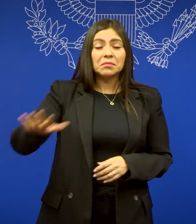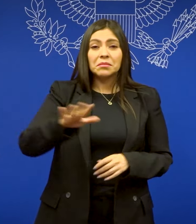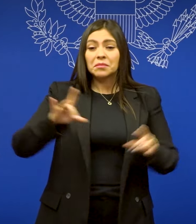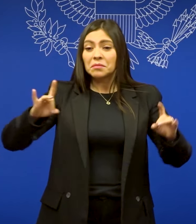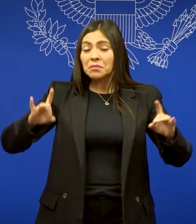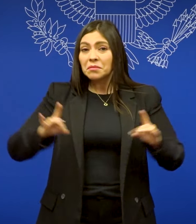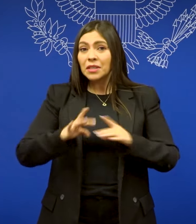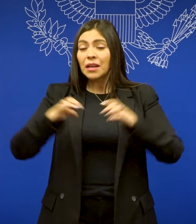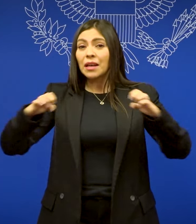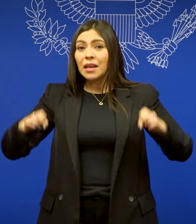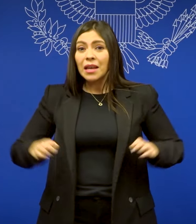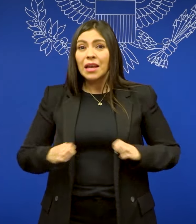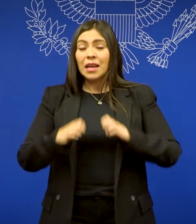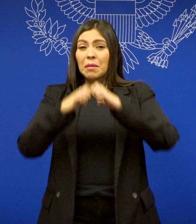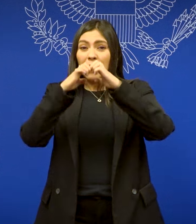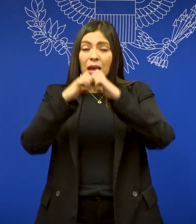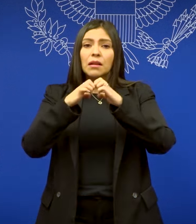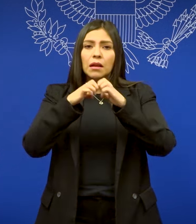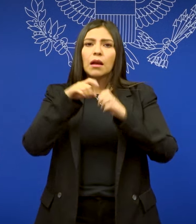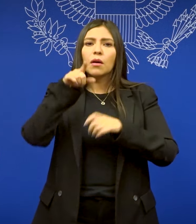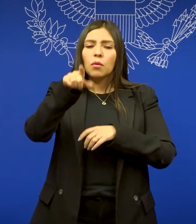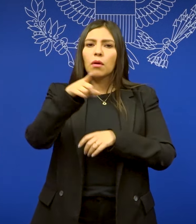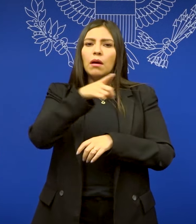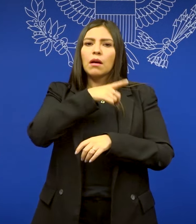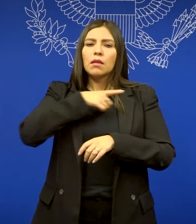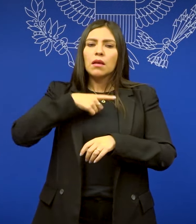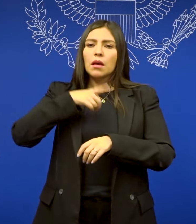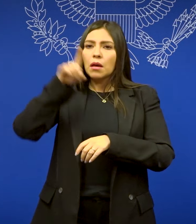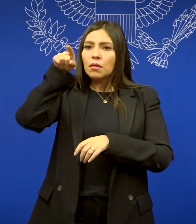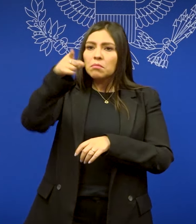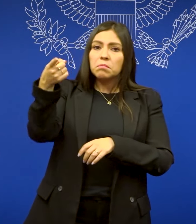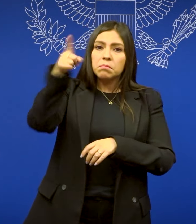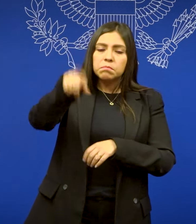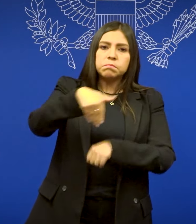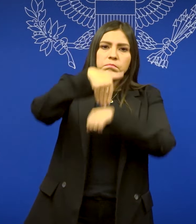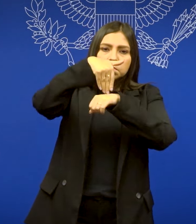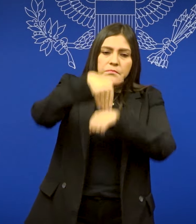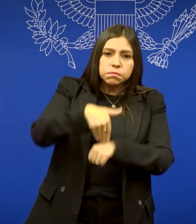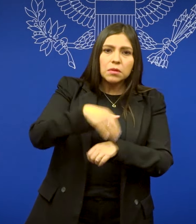En caso de emergencia, sigue las instrucciones para evacuar o agacharte y cubrirte.